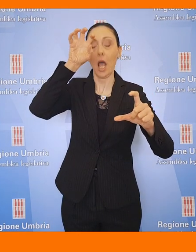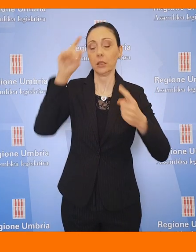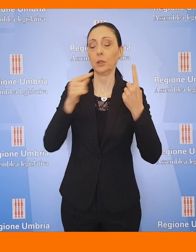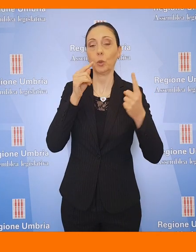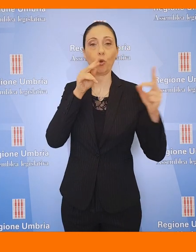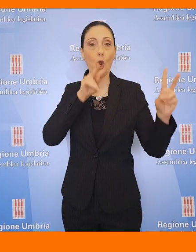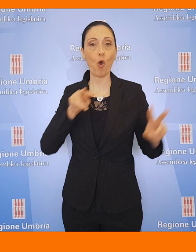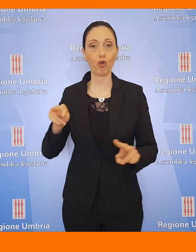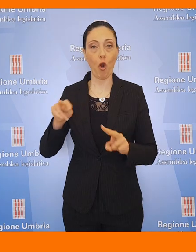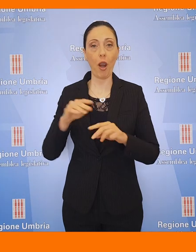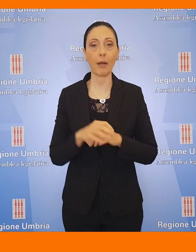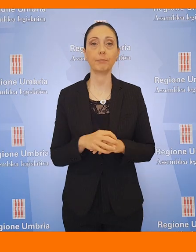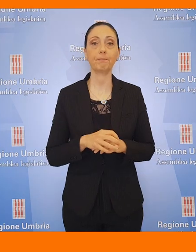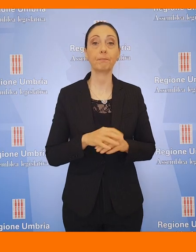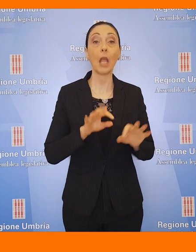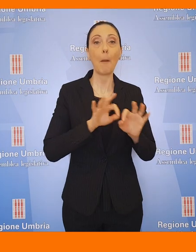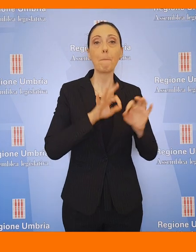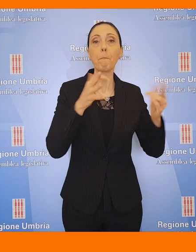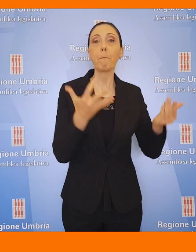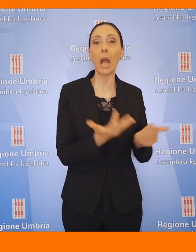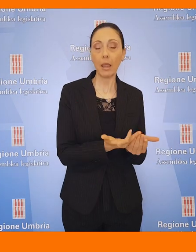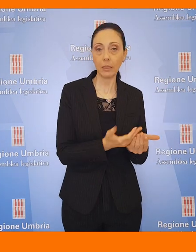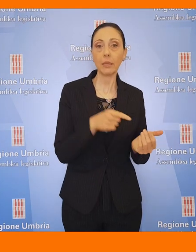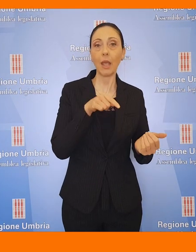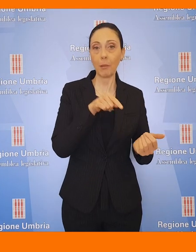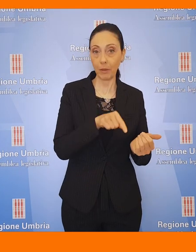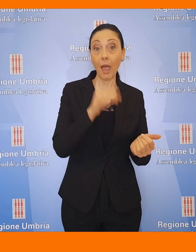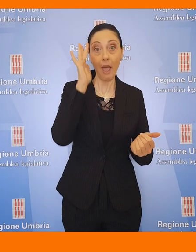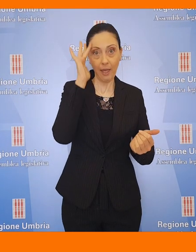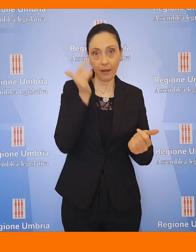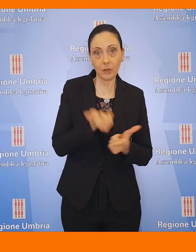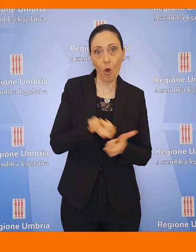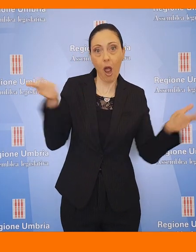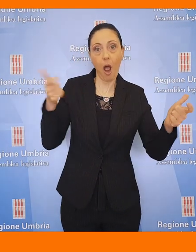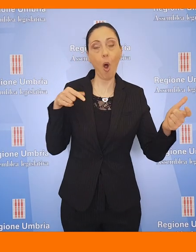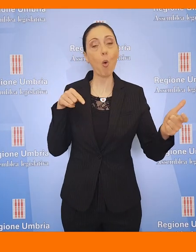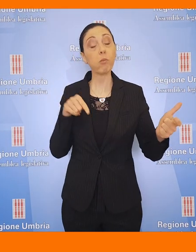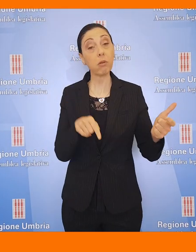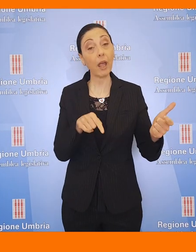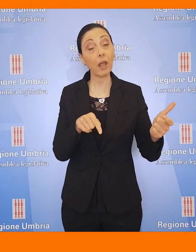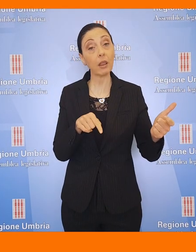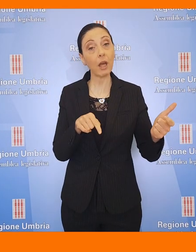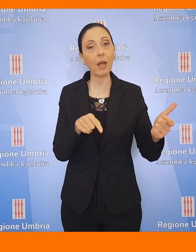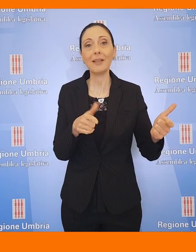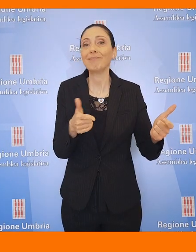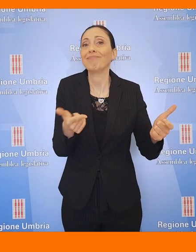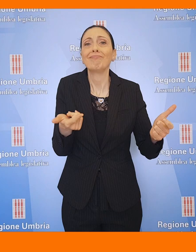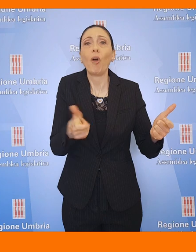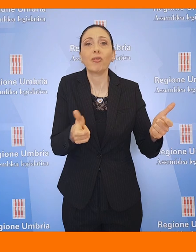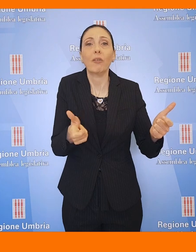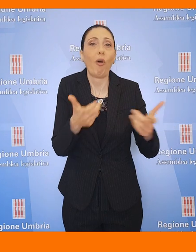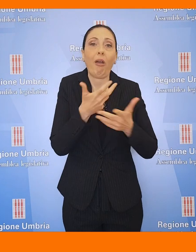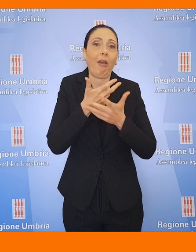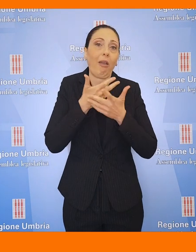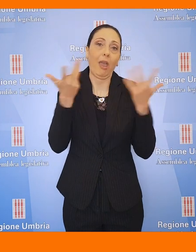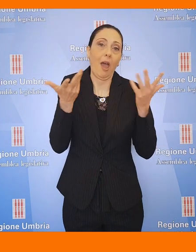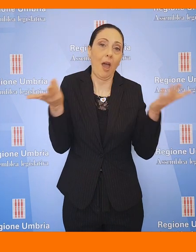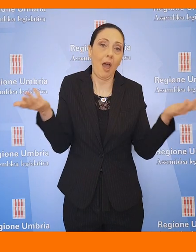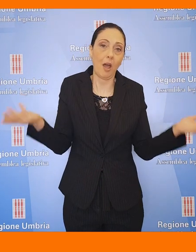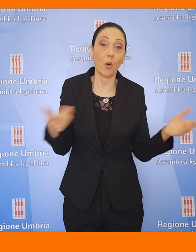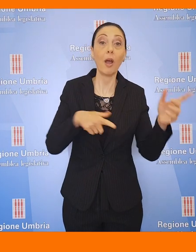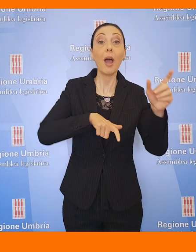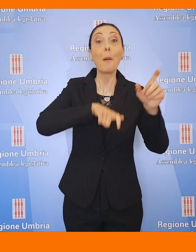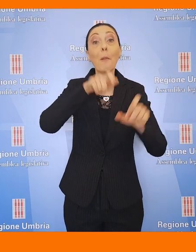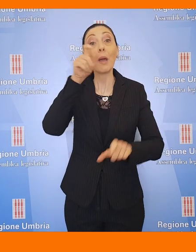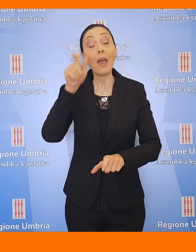controllo. La pandemia non può che enfatizzare questo rischio. Per ragioni intuibili, le persone